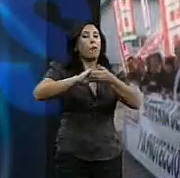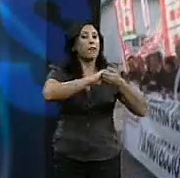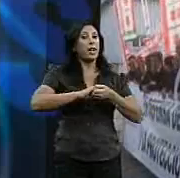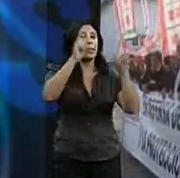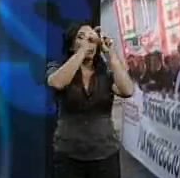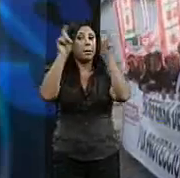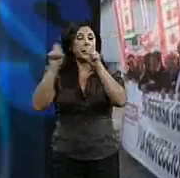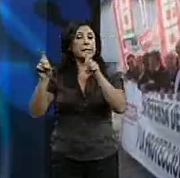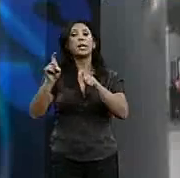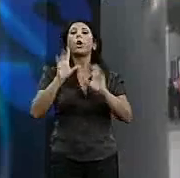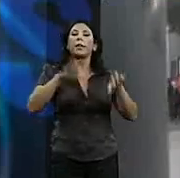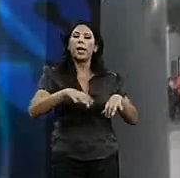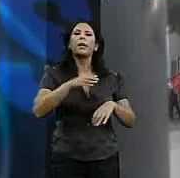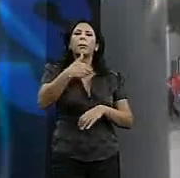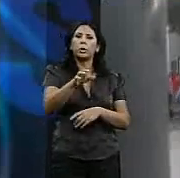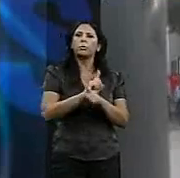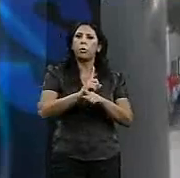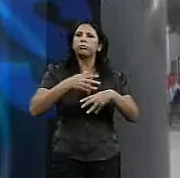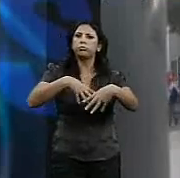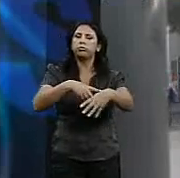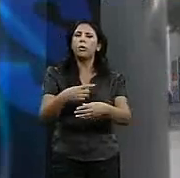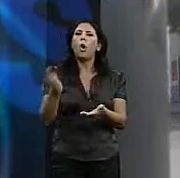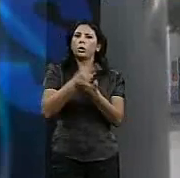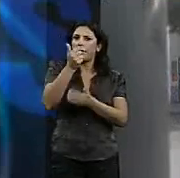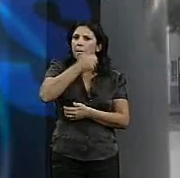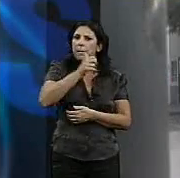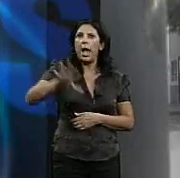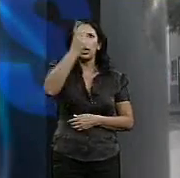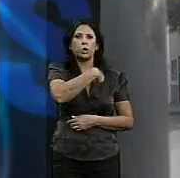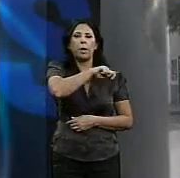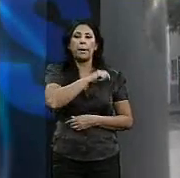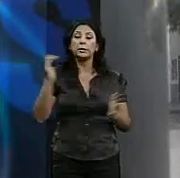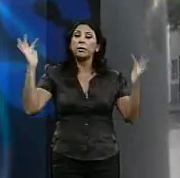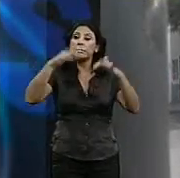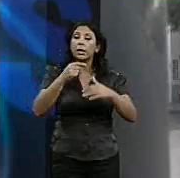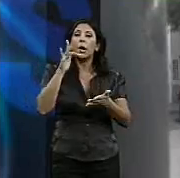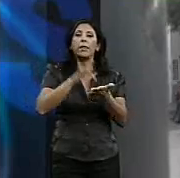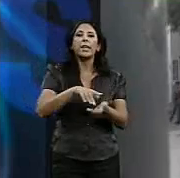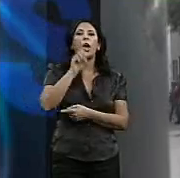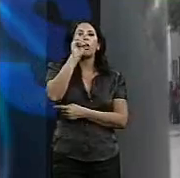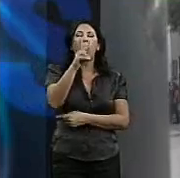protestas. Las movilizaciones se sucederán en toda España y confluirán en Madrid el próximo 12 de diciembre.